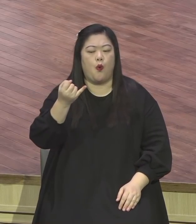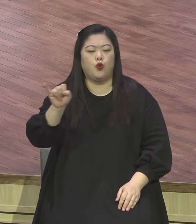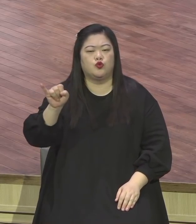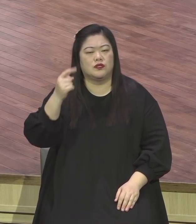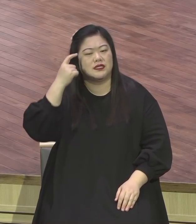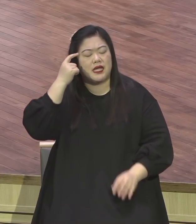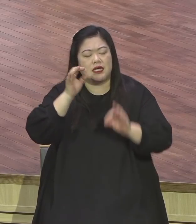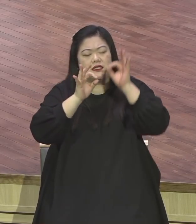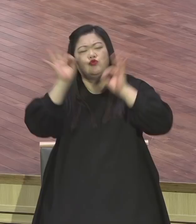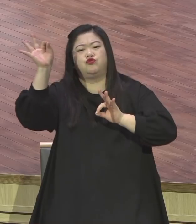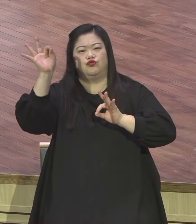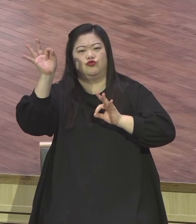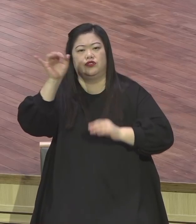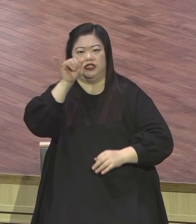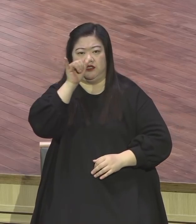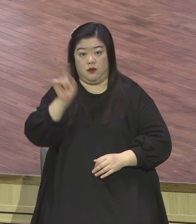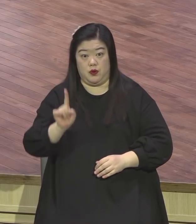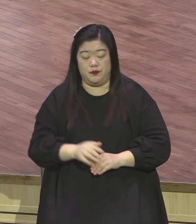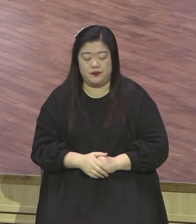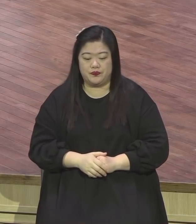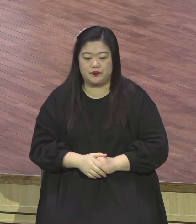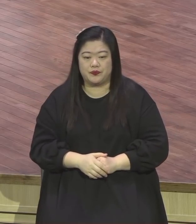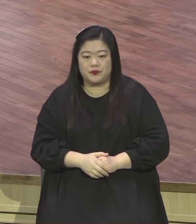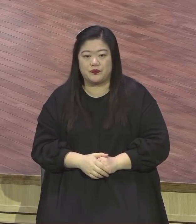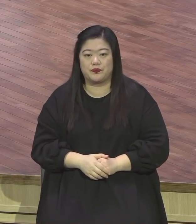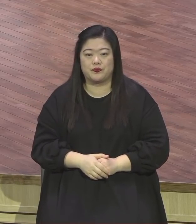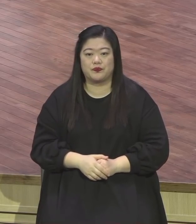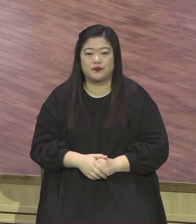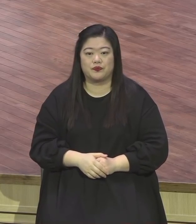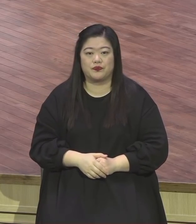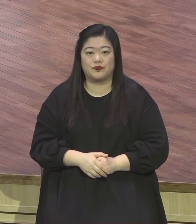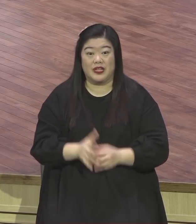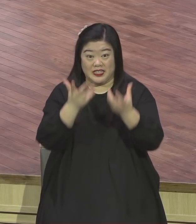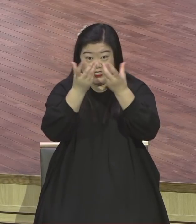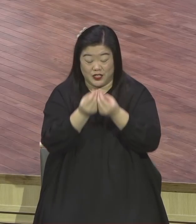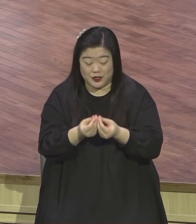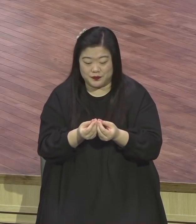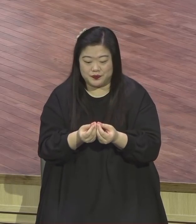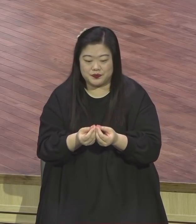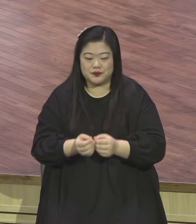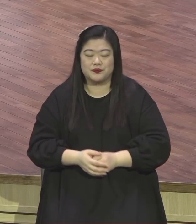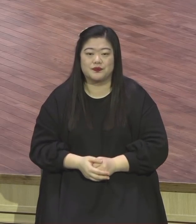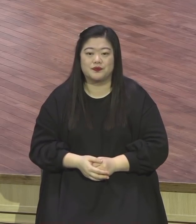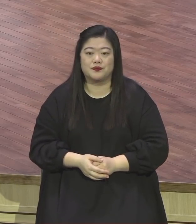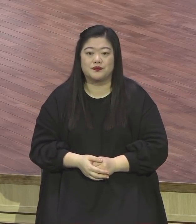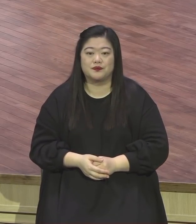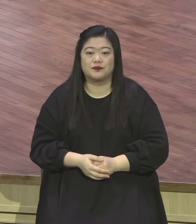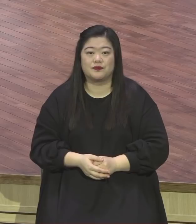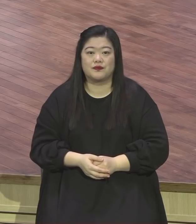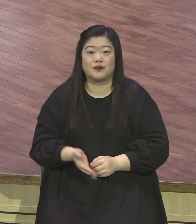하나가 뭐냐 냉장고에 있는 냉동실에 얼린 음식을